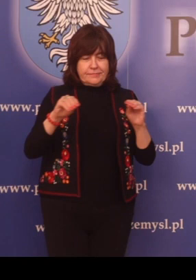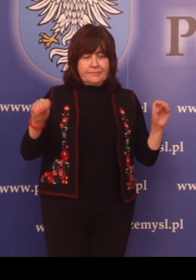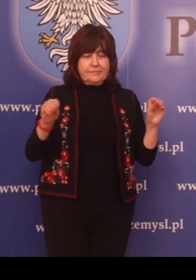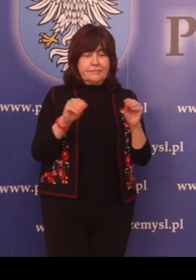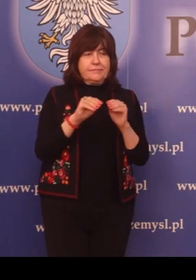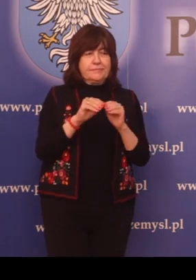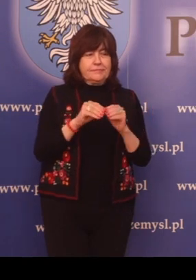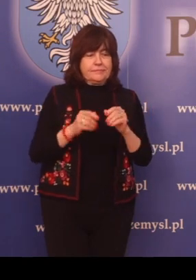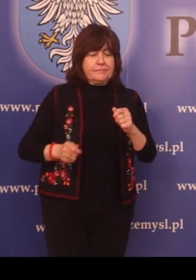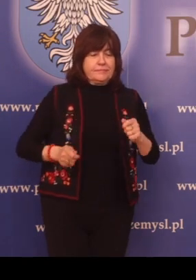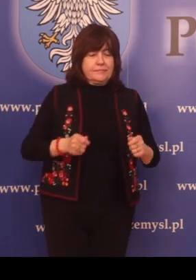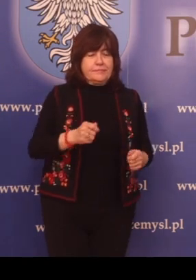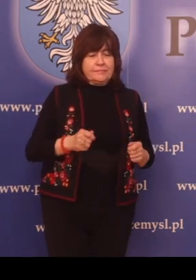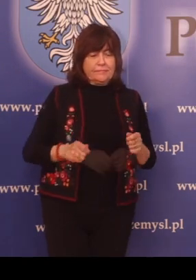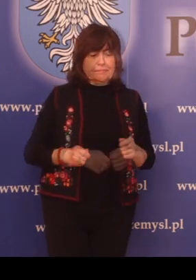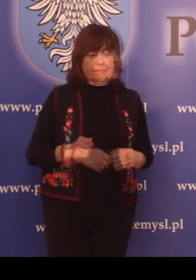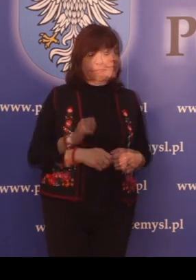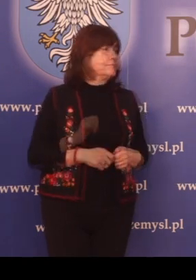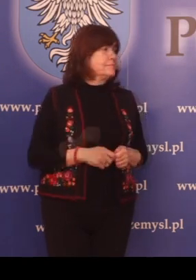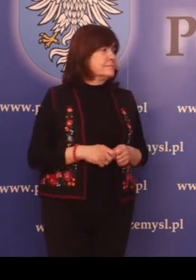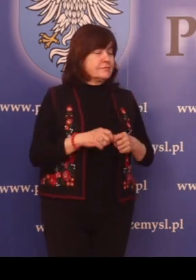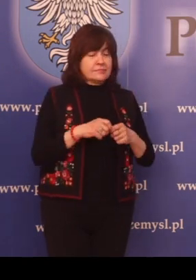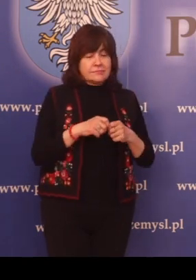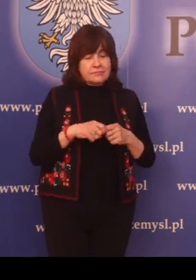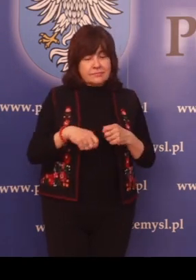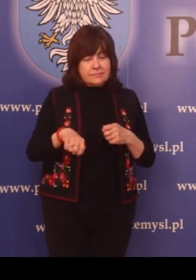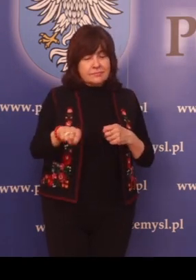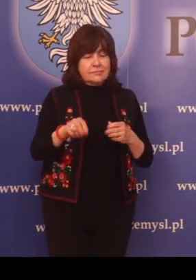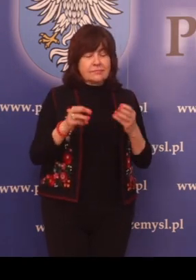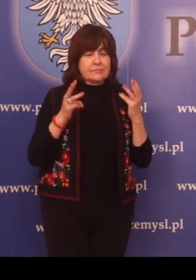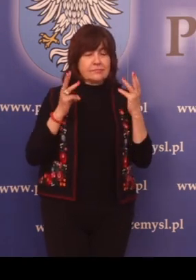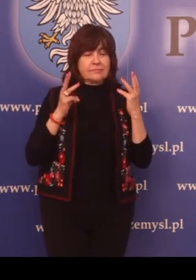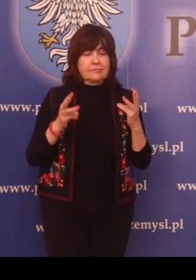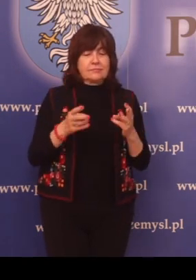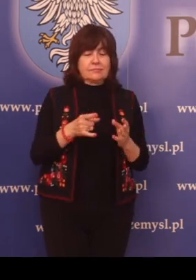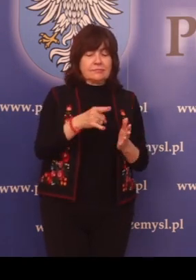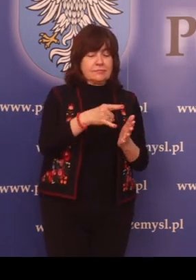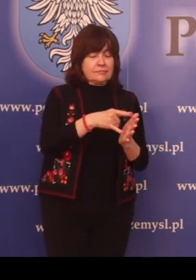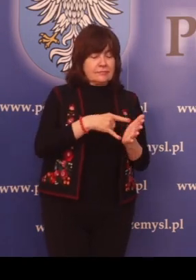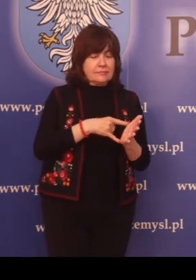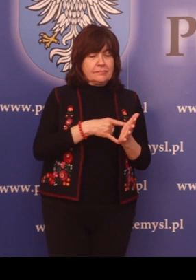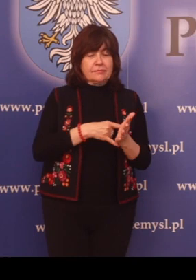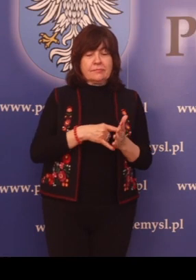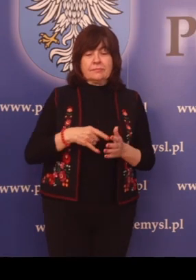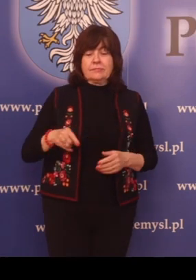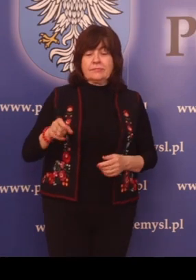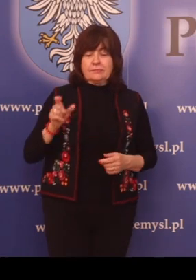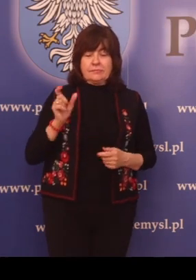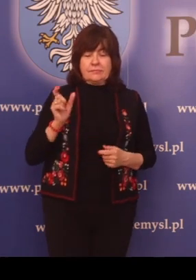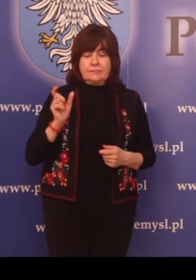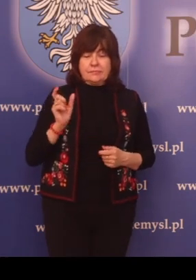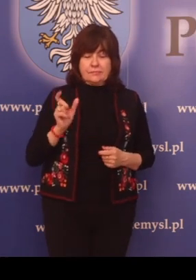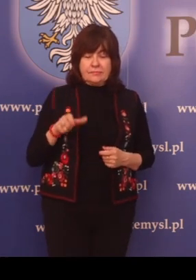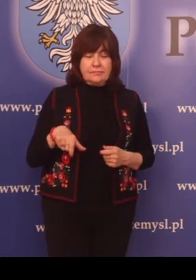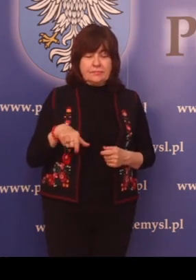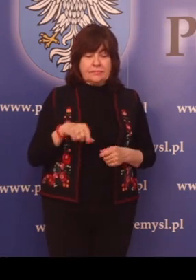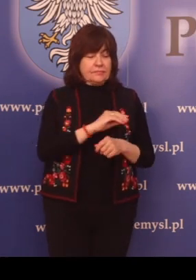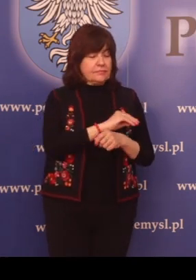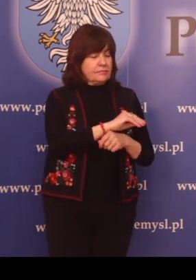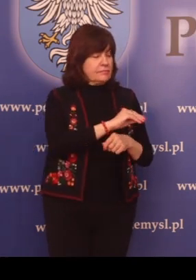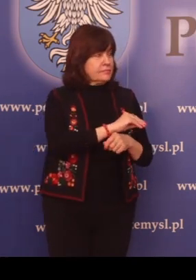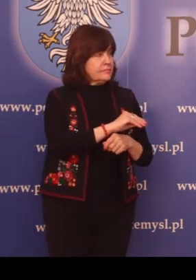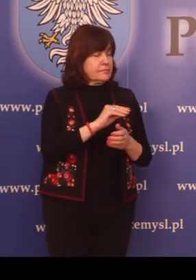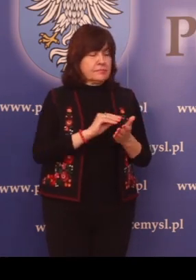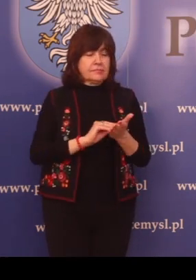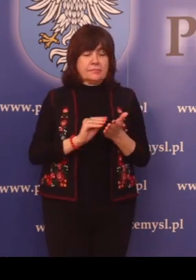instruktorzy. Przedłużenia ważności legitymacji instruktorów. Wpis